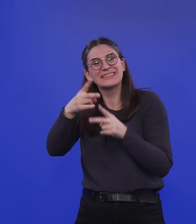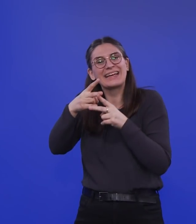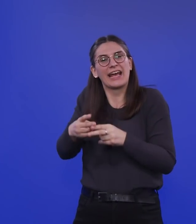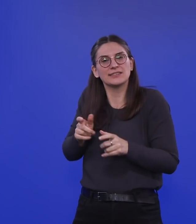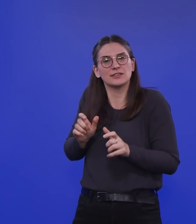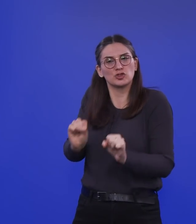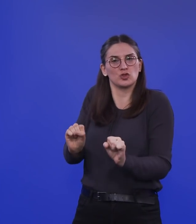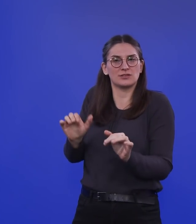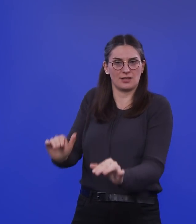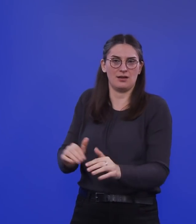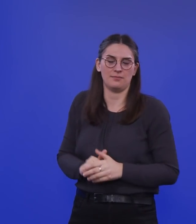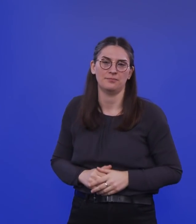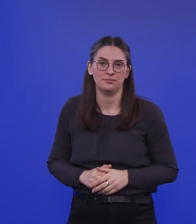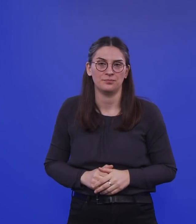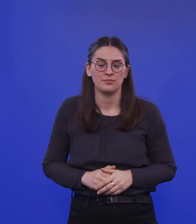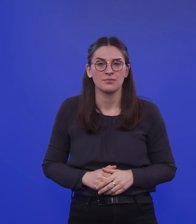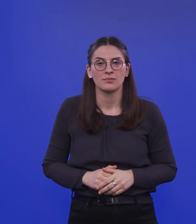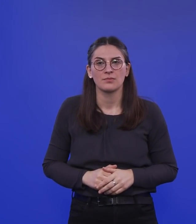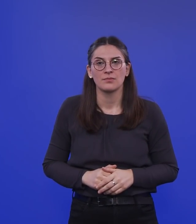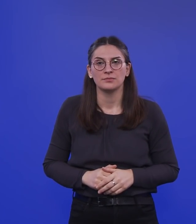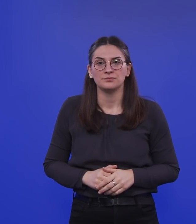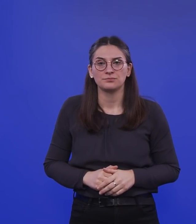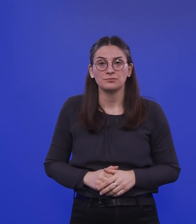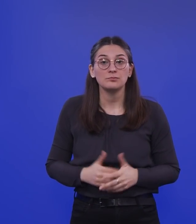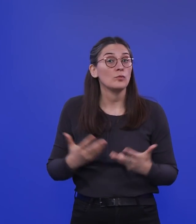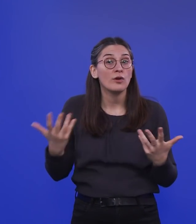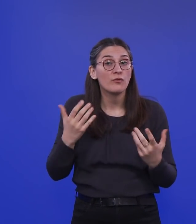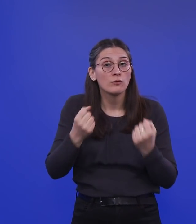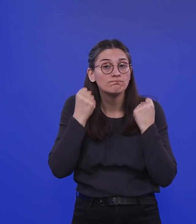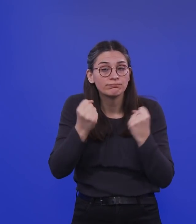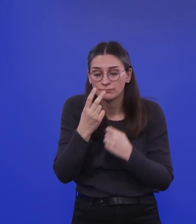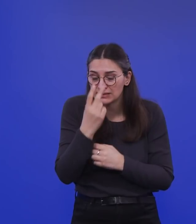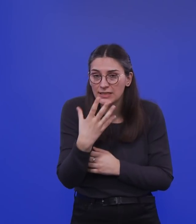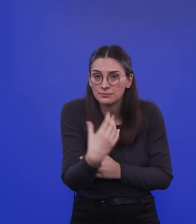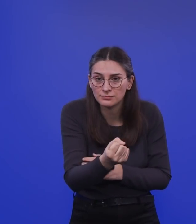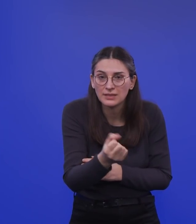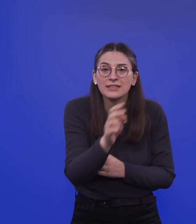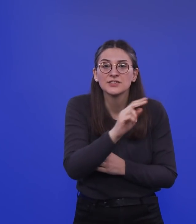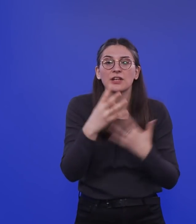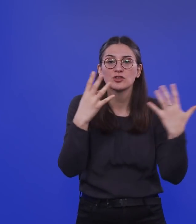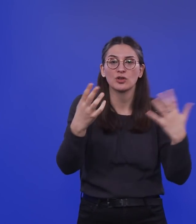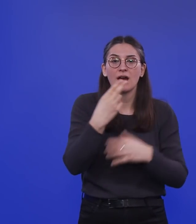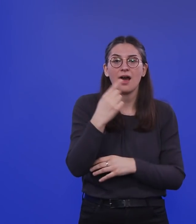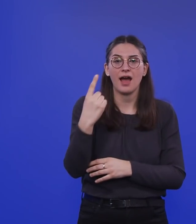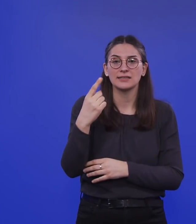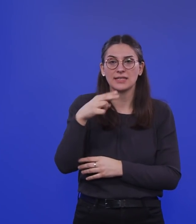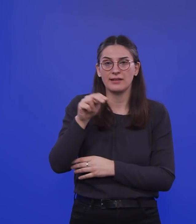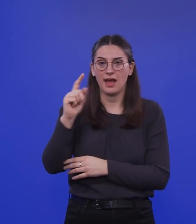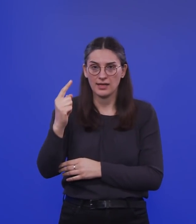stark hat man das gesehen bei der 2009er H1N1-Pandemie. Das haben wir auch im späten